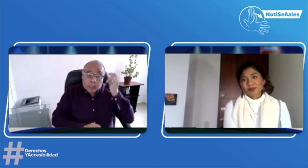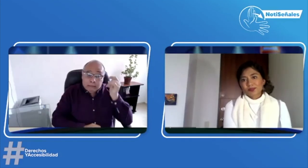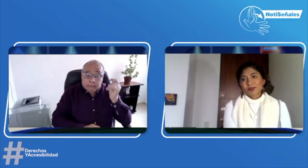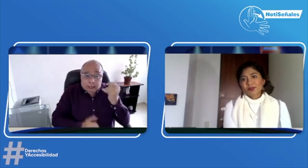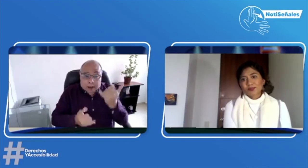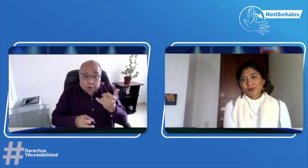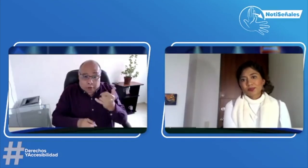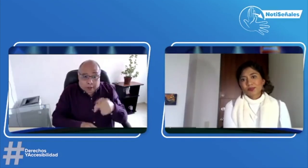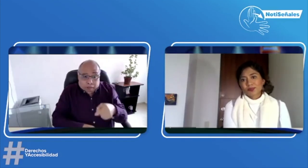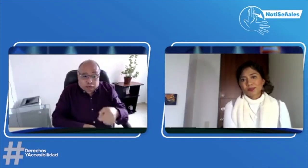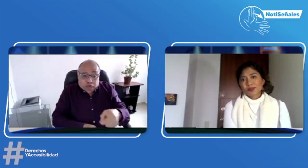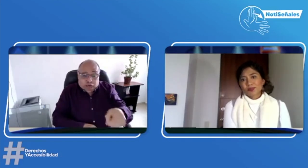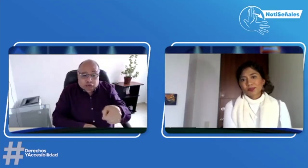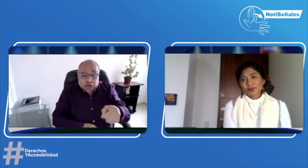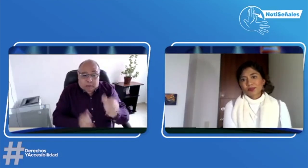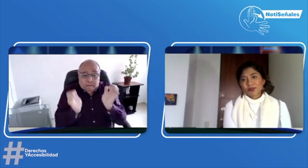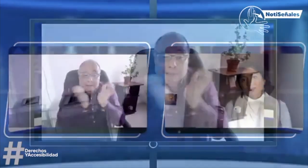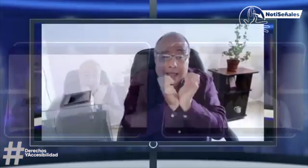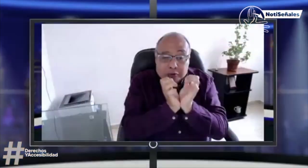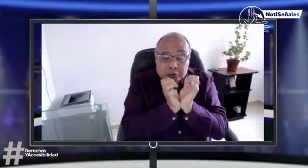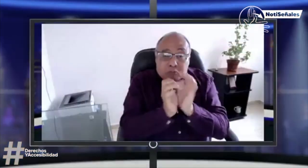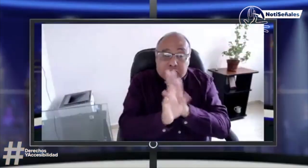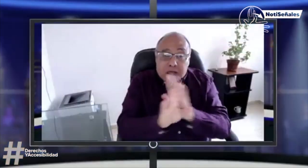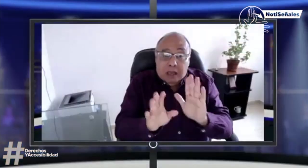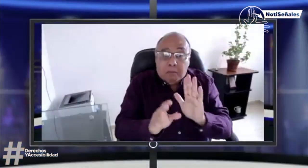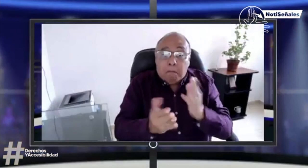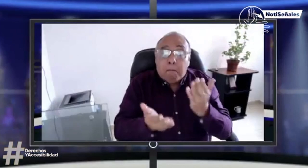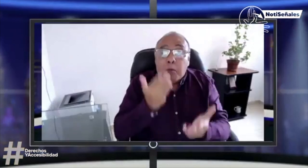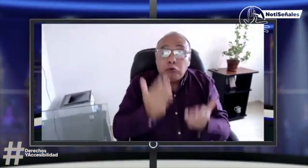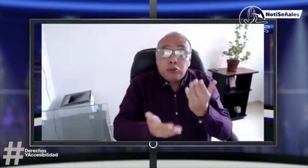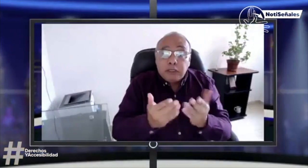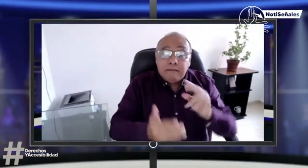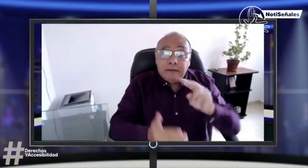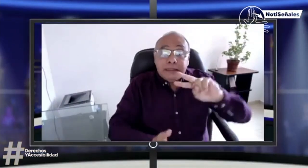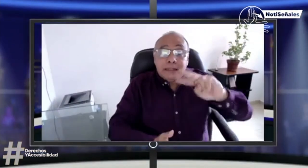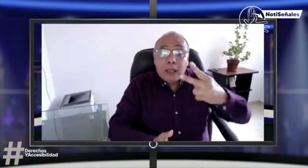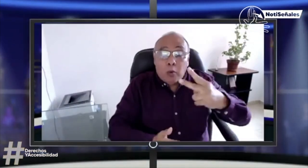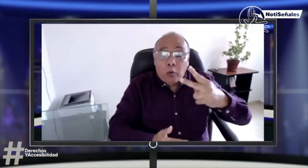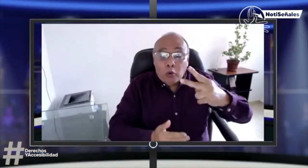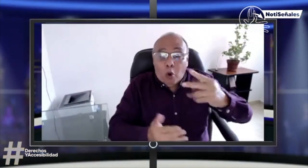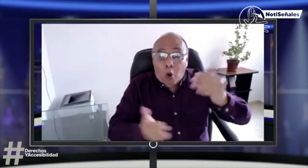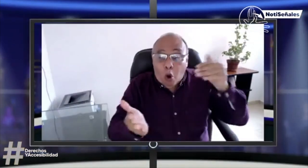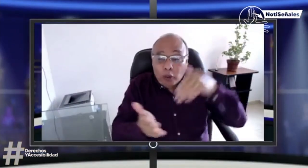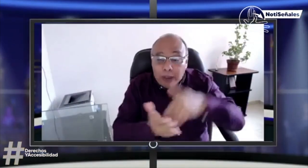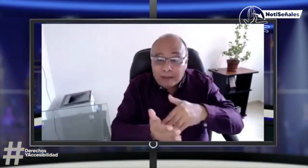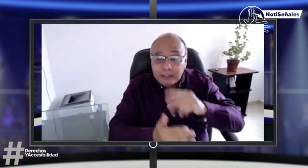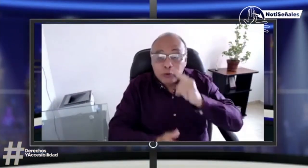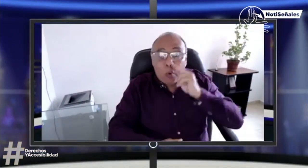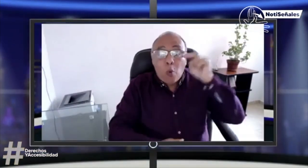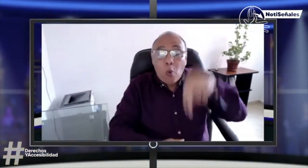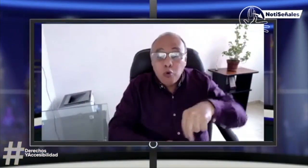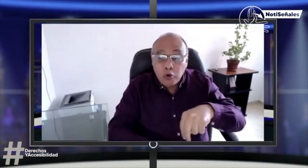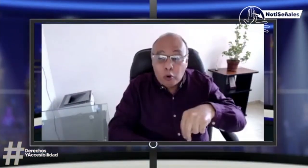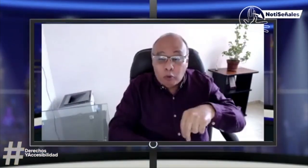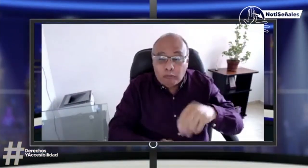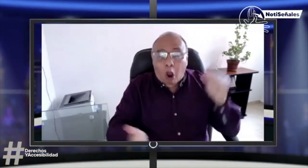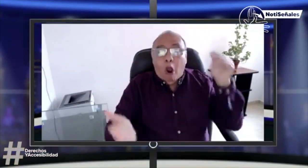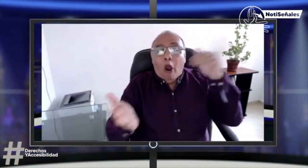funcionarios de la registraduría nacional para que pueda conversar alrededor de esto, dado que estamos a puertas de